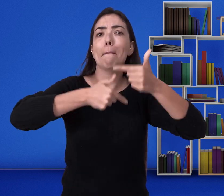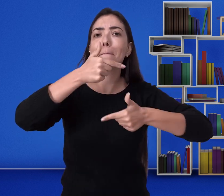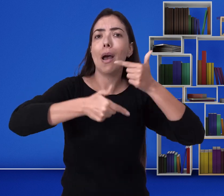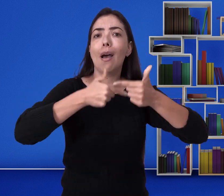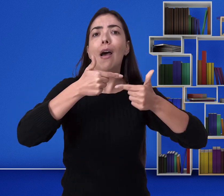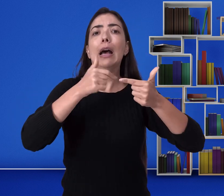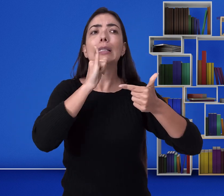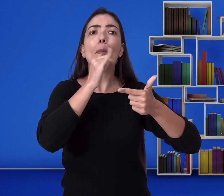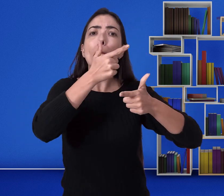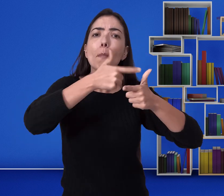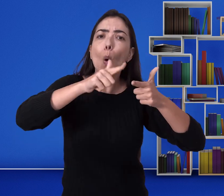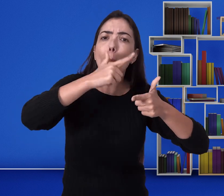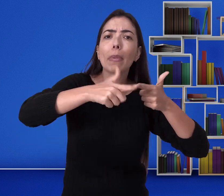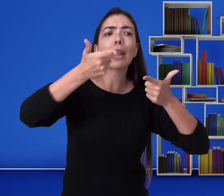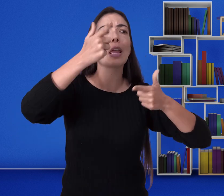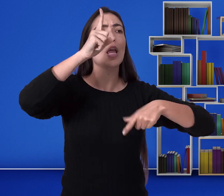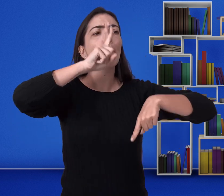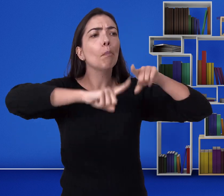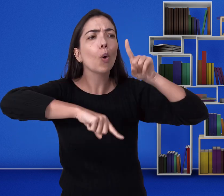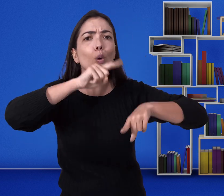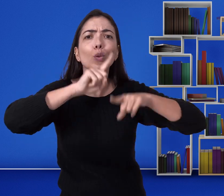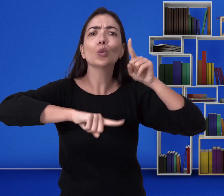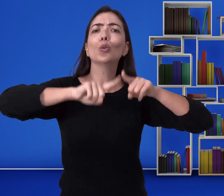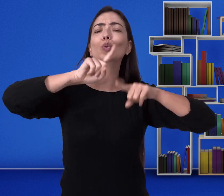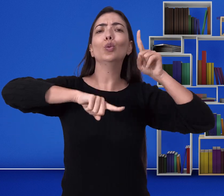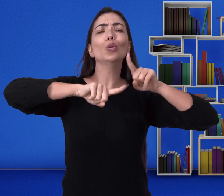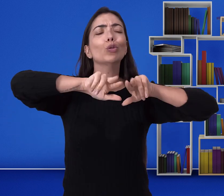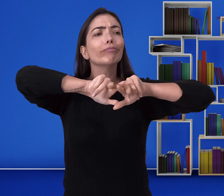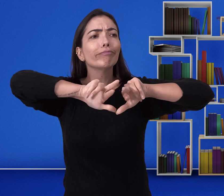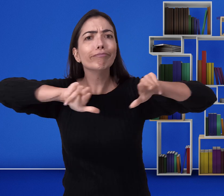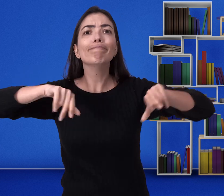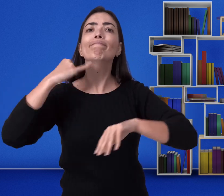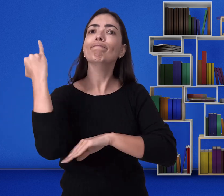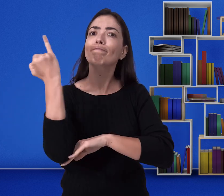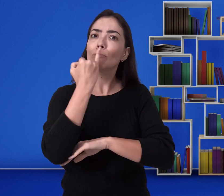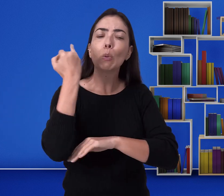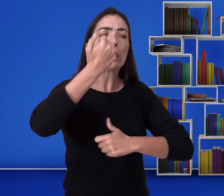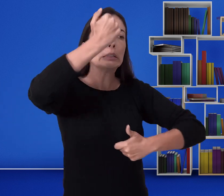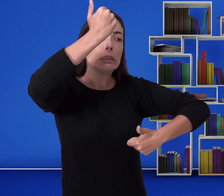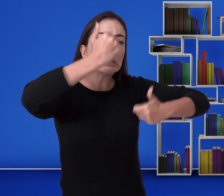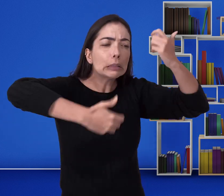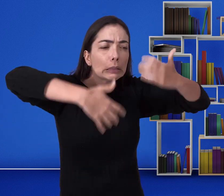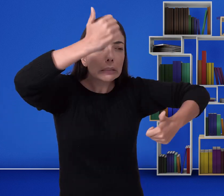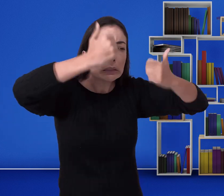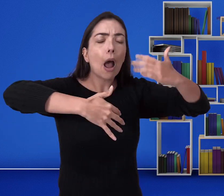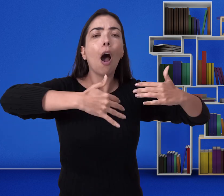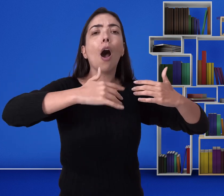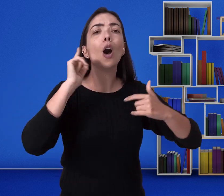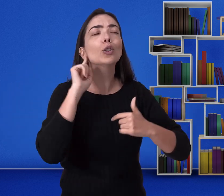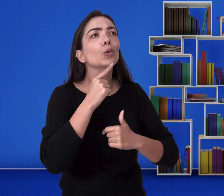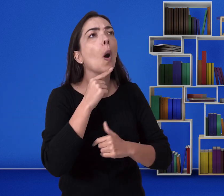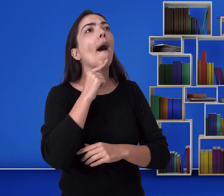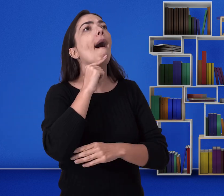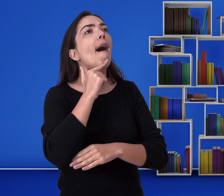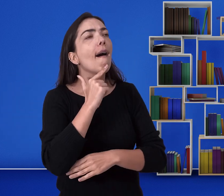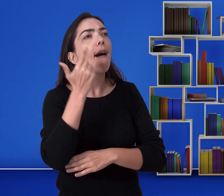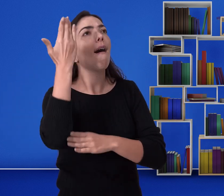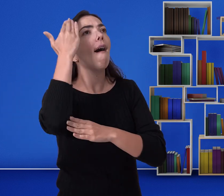compreender de uma forma confortável. Isso é importantíssimo. Ah, por exemplo,